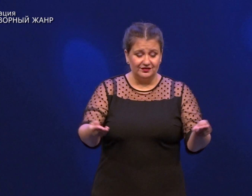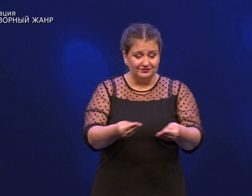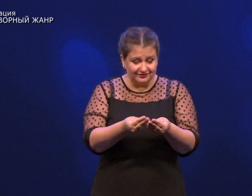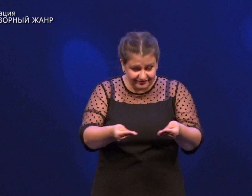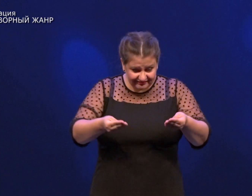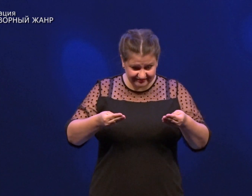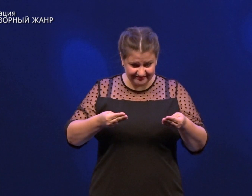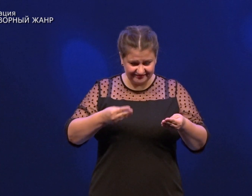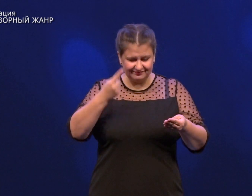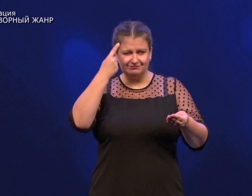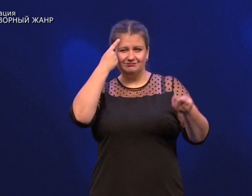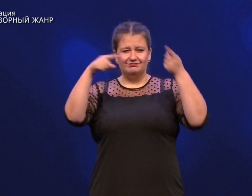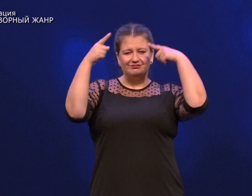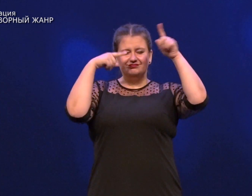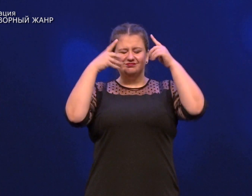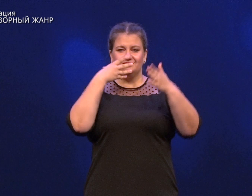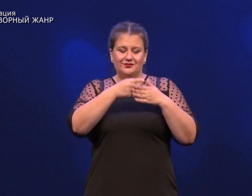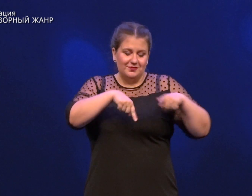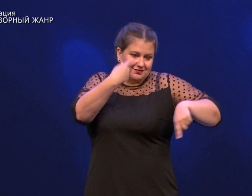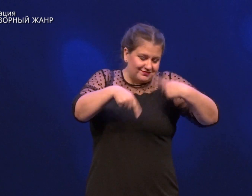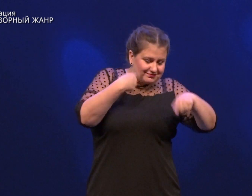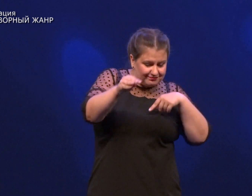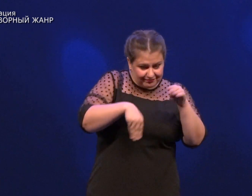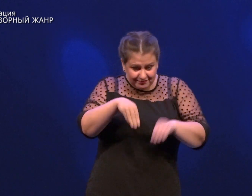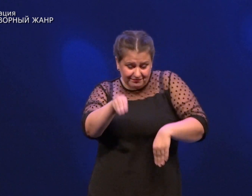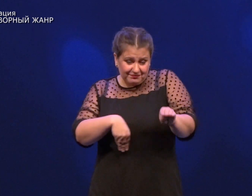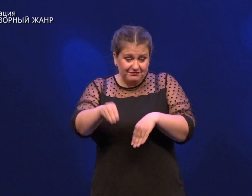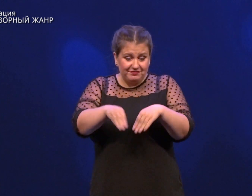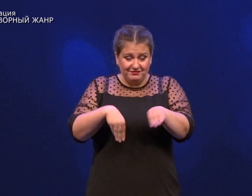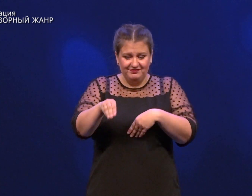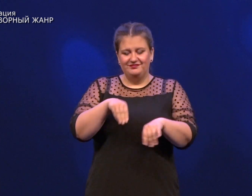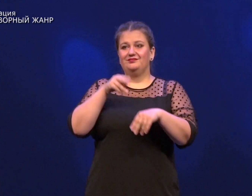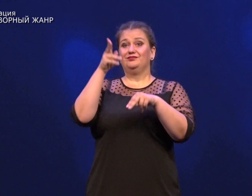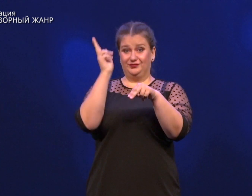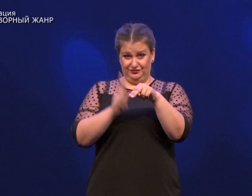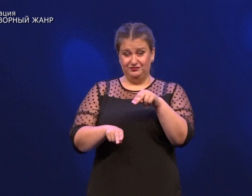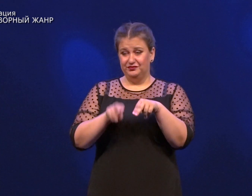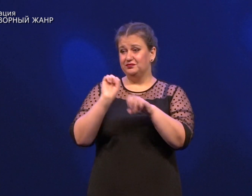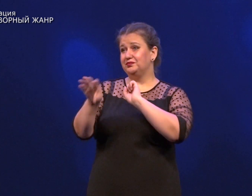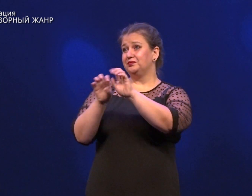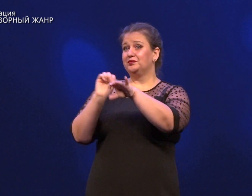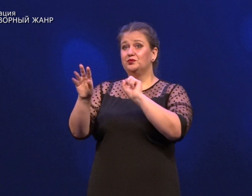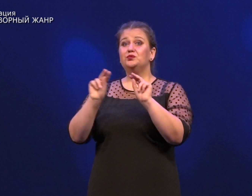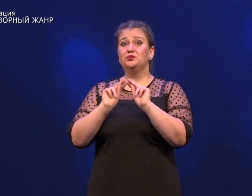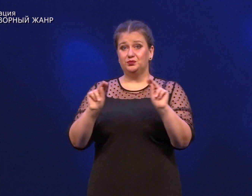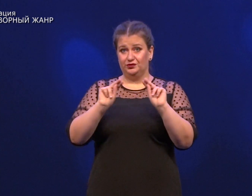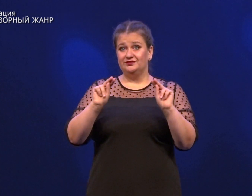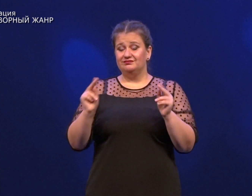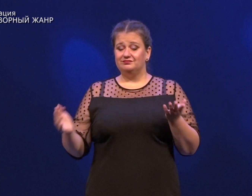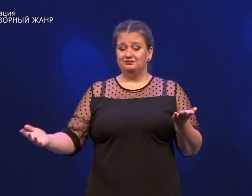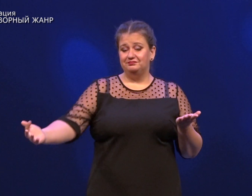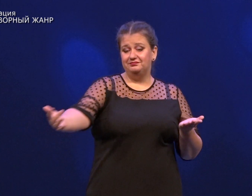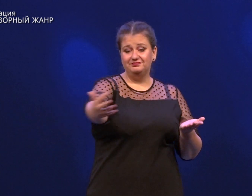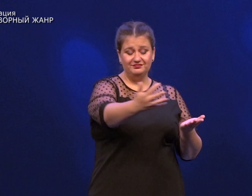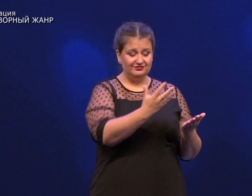Дети писали свои мечты и сдали учителю